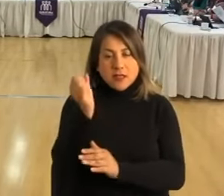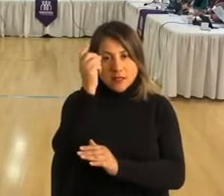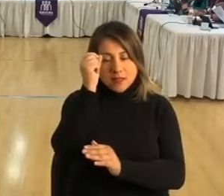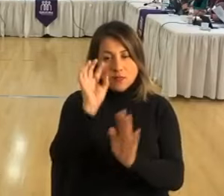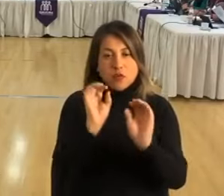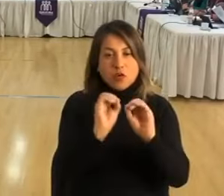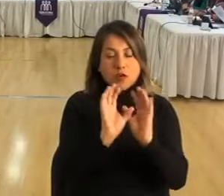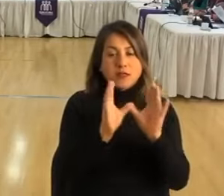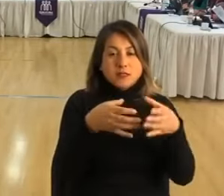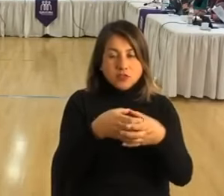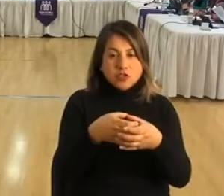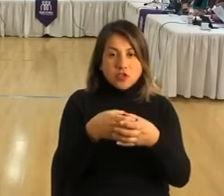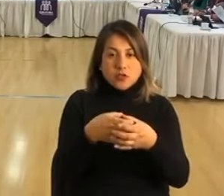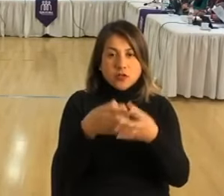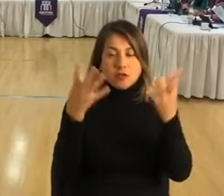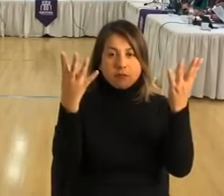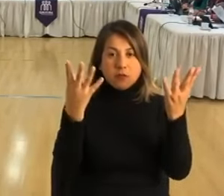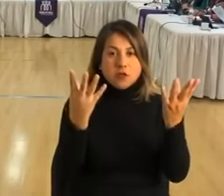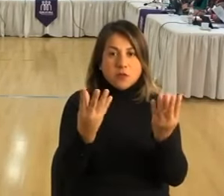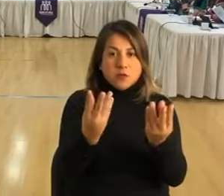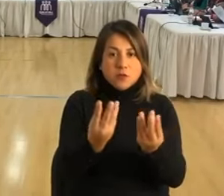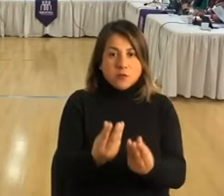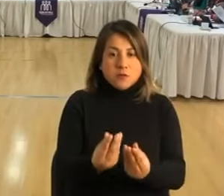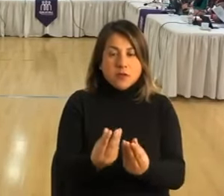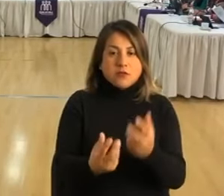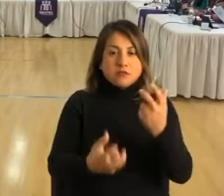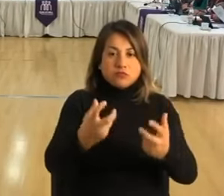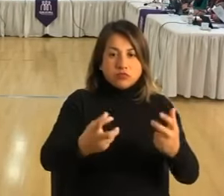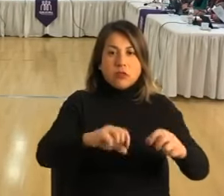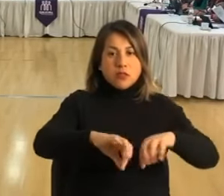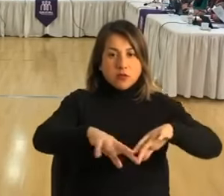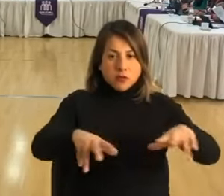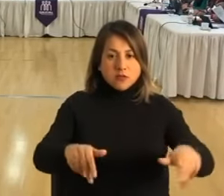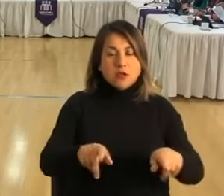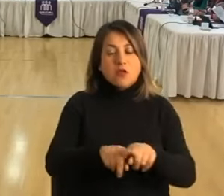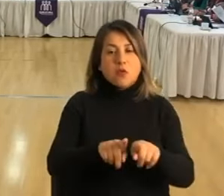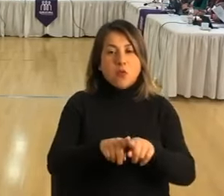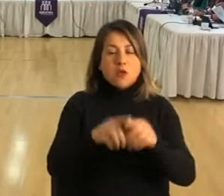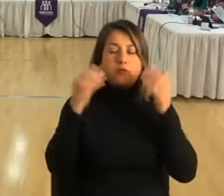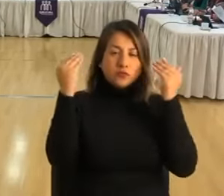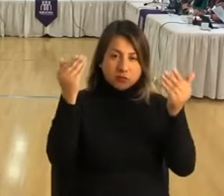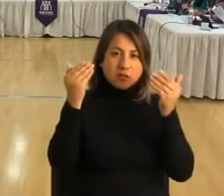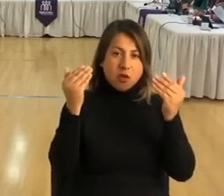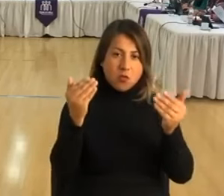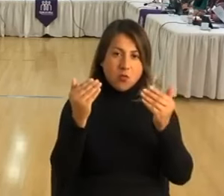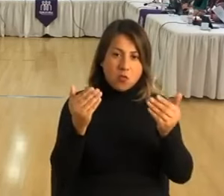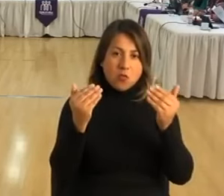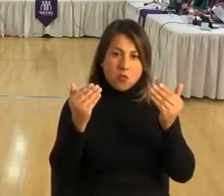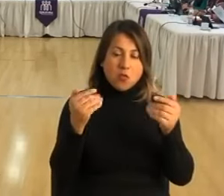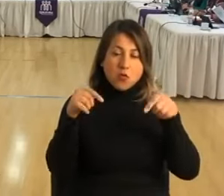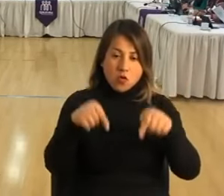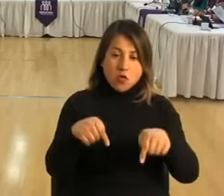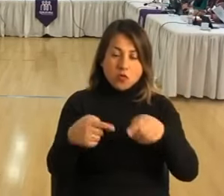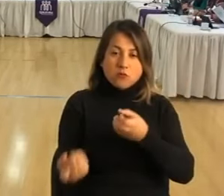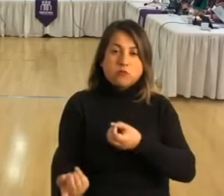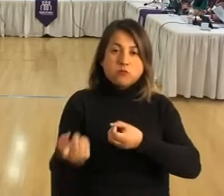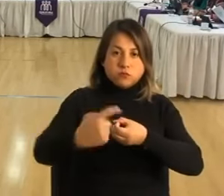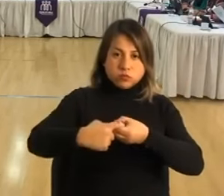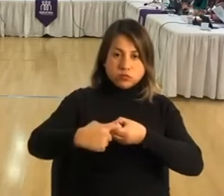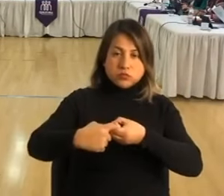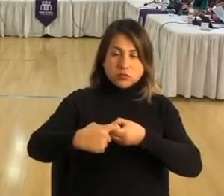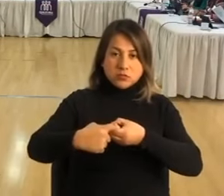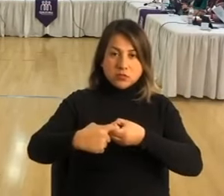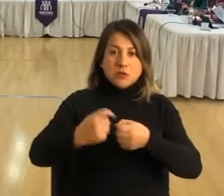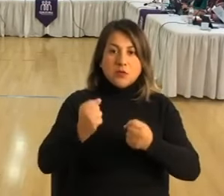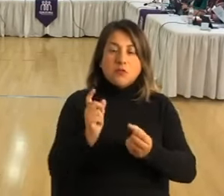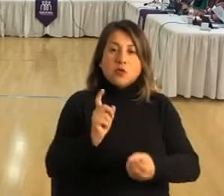organización podemos ir disminuyendo lo que es la delincuencia. Quiero enviarle también un saludo a la que hoy día se está sumando a